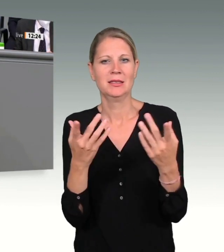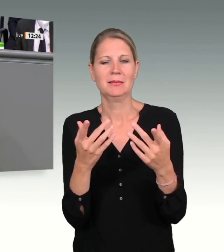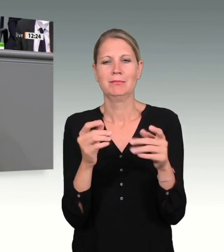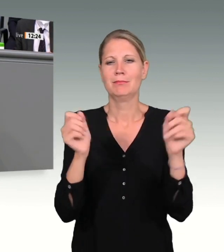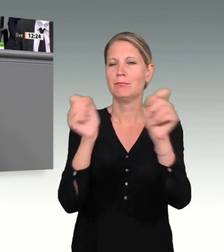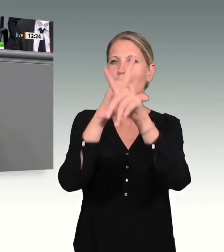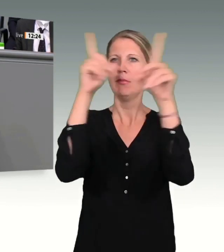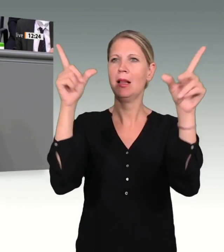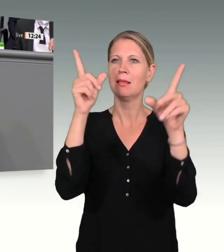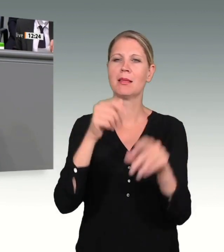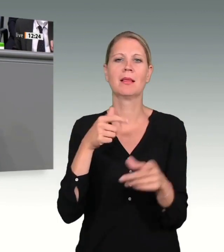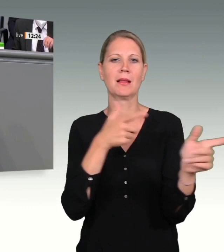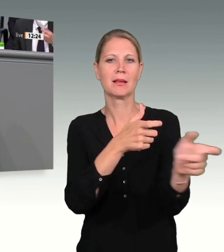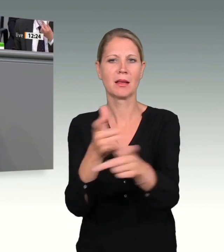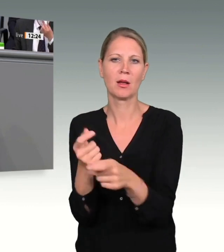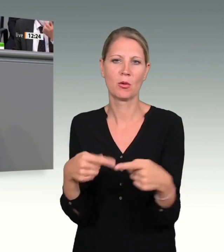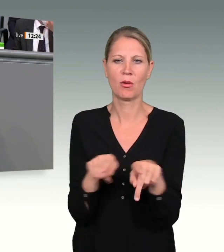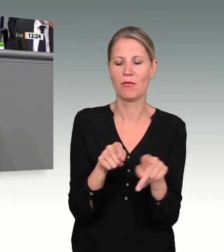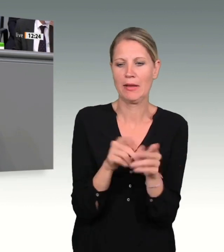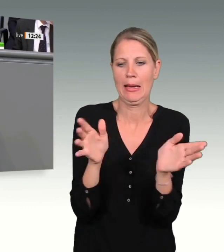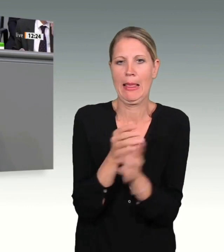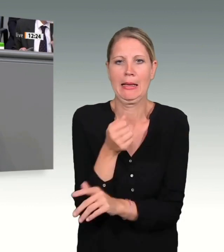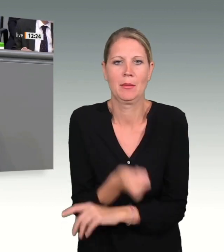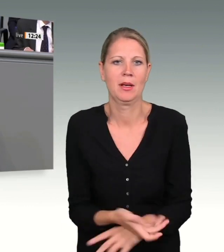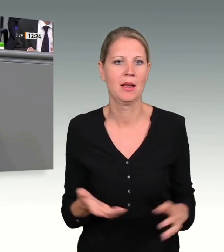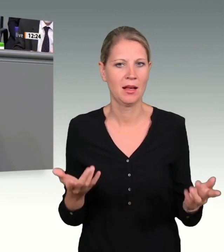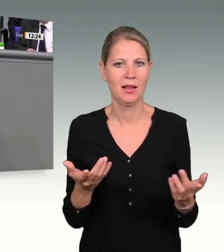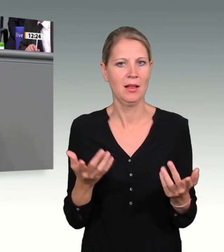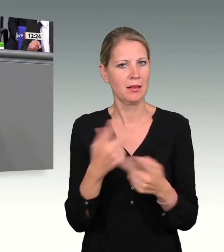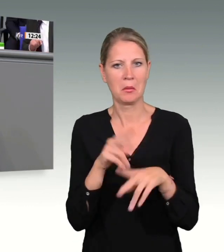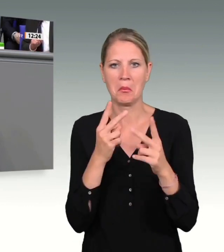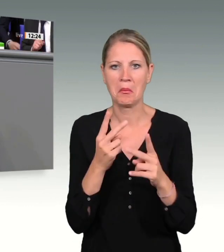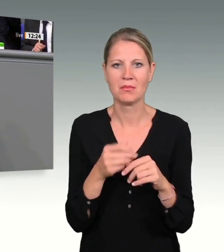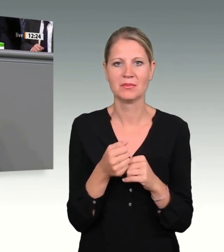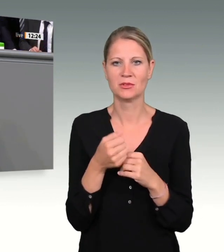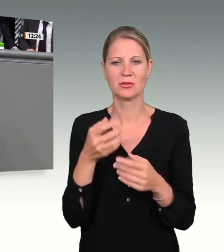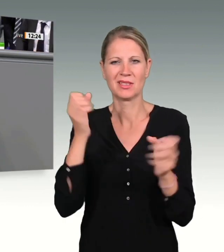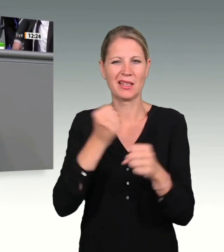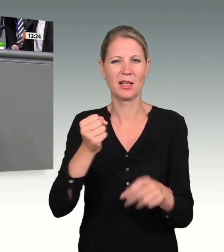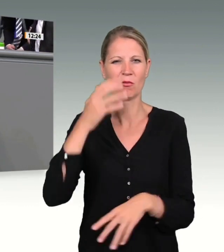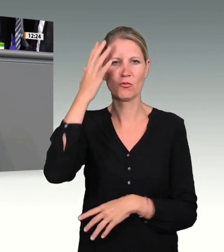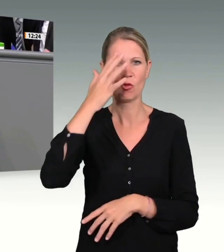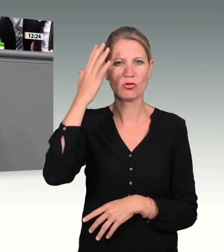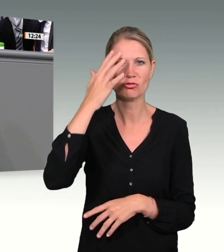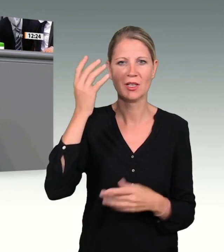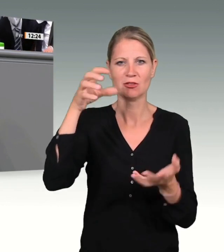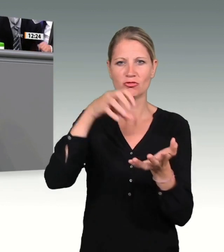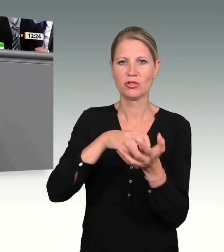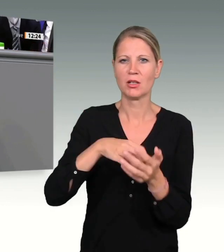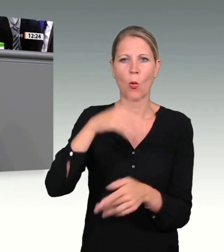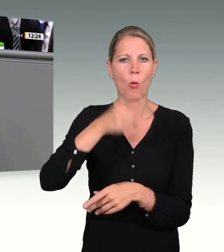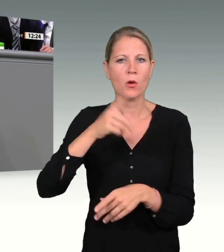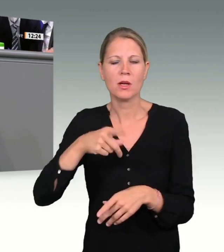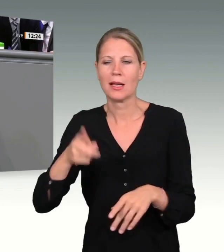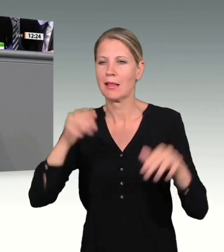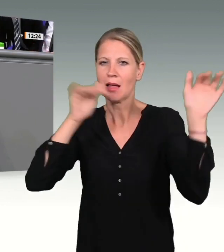konnten sich damals nur wenige vorstellen, zum Beispiel beim LKA NRW. Heute weiß man es, zu spät für die zwölf Menschen, die sie